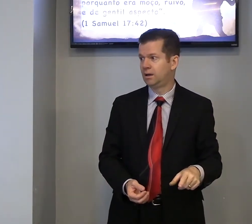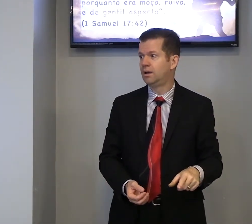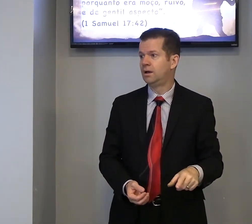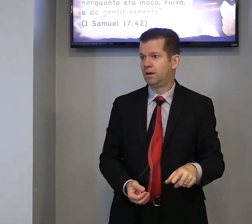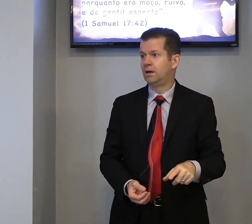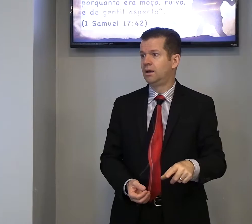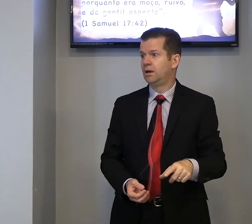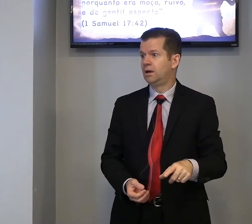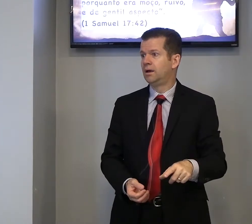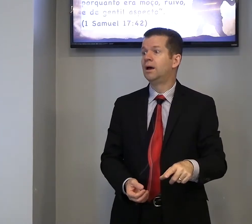novo,